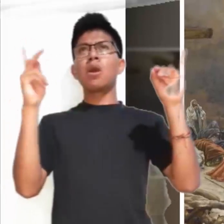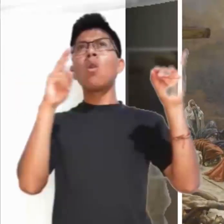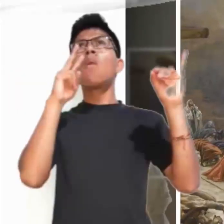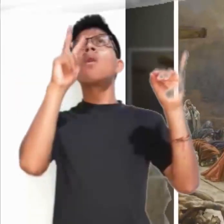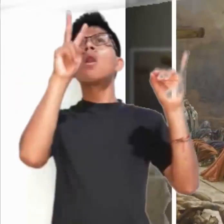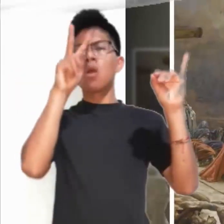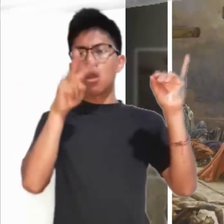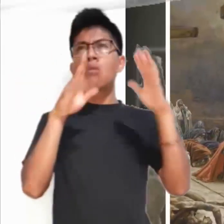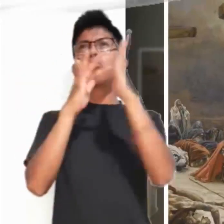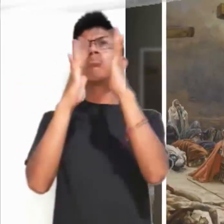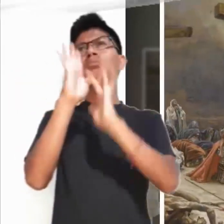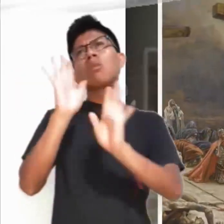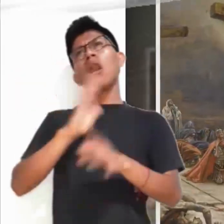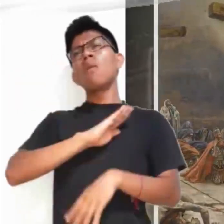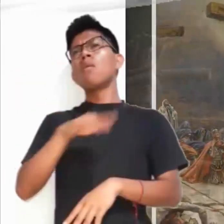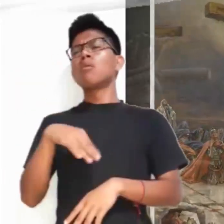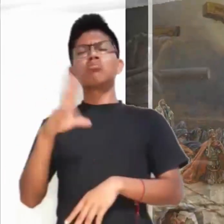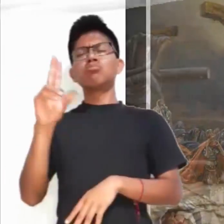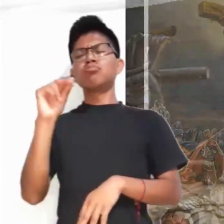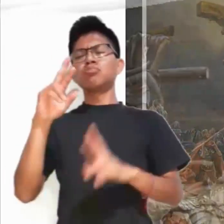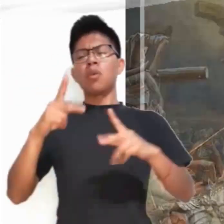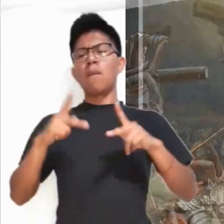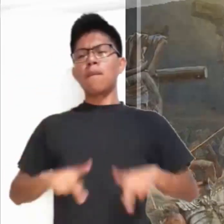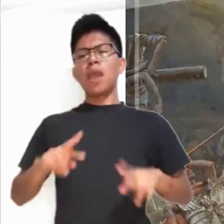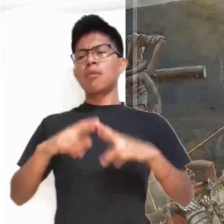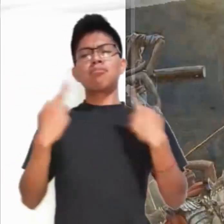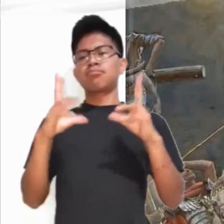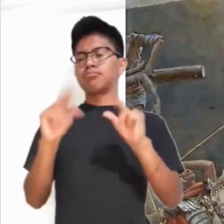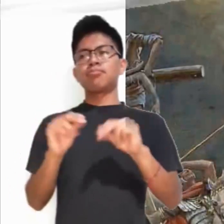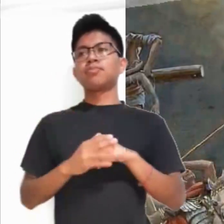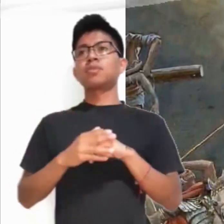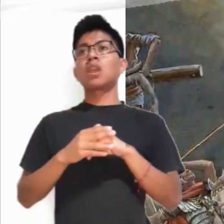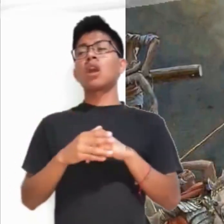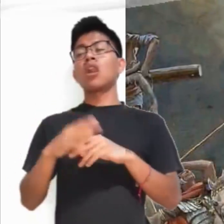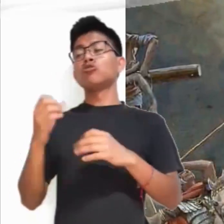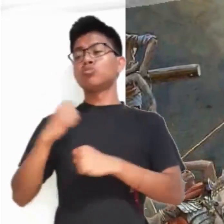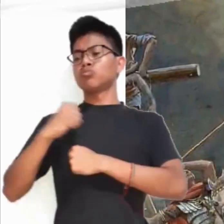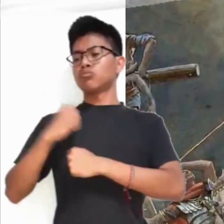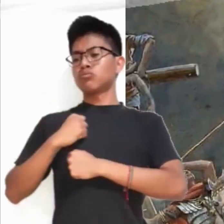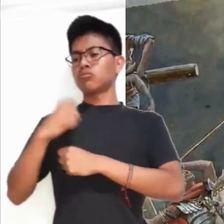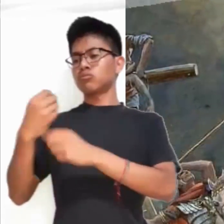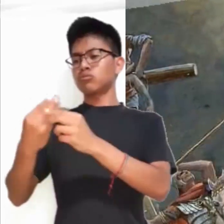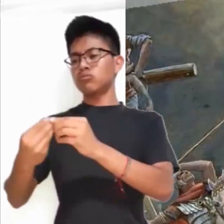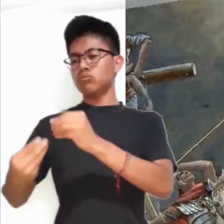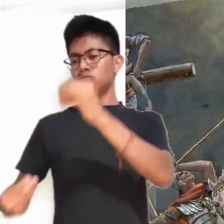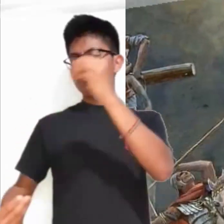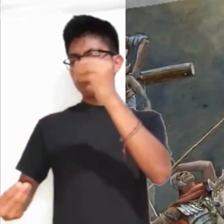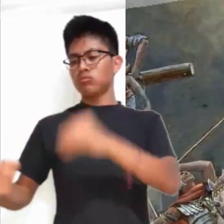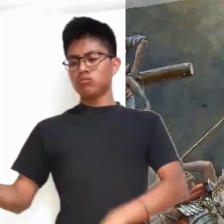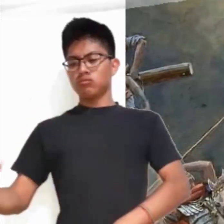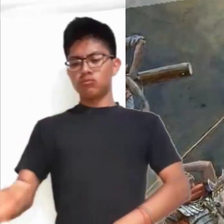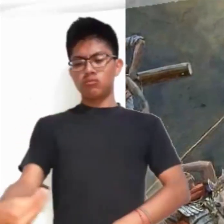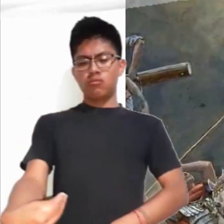Él, viendo que ya había muerto, no le quebraron las piernas, sino que uno de los soldados le traspasó el